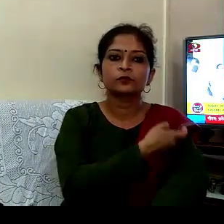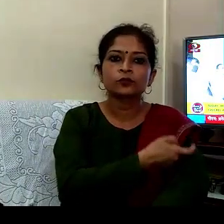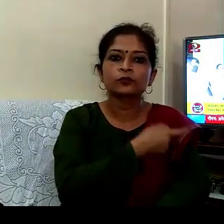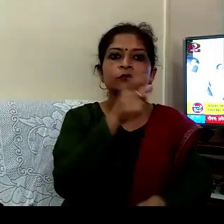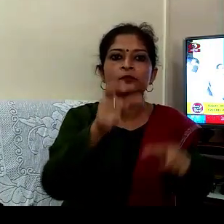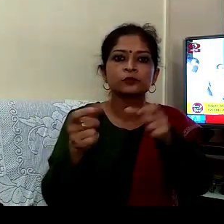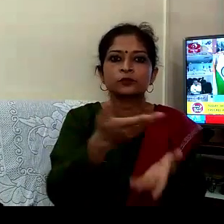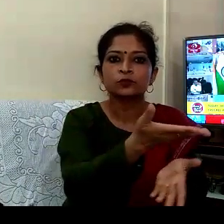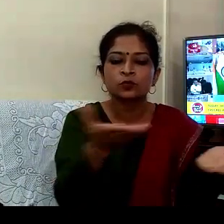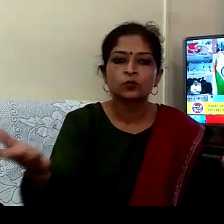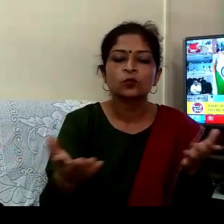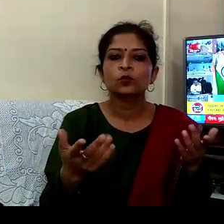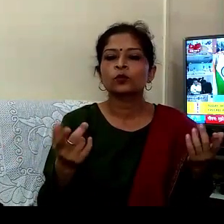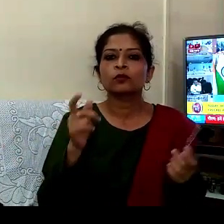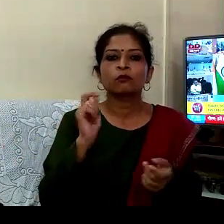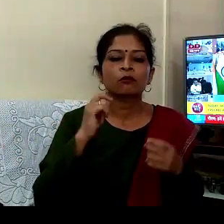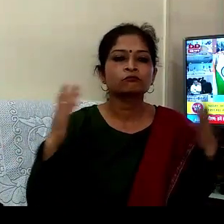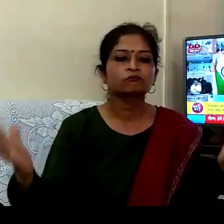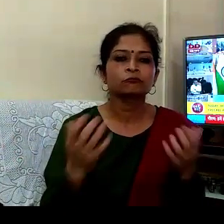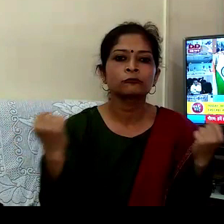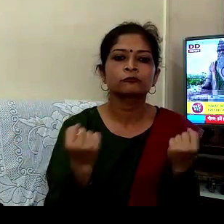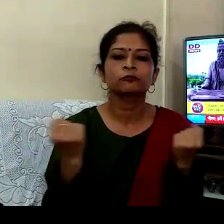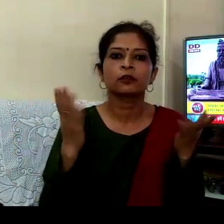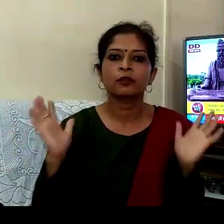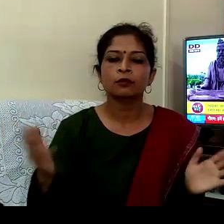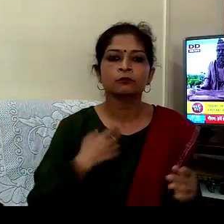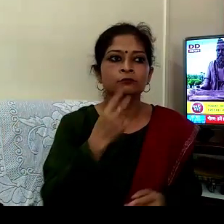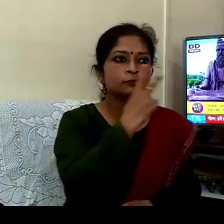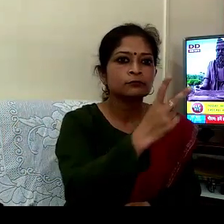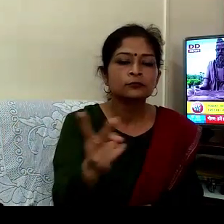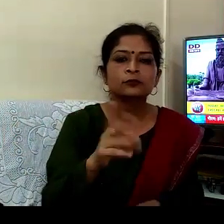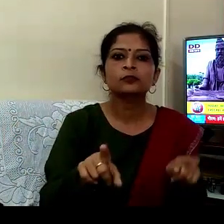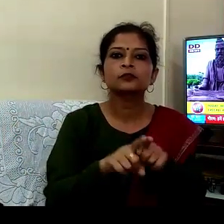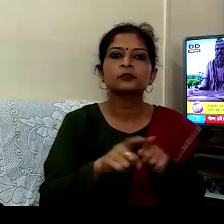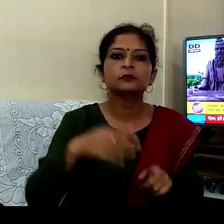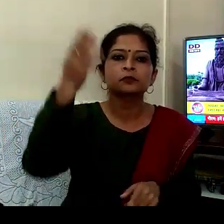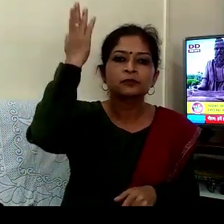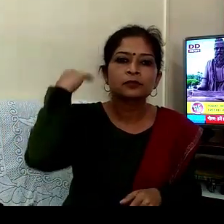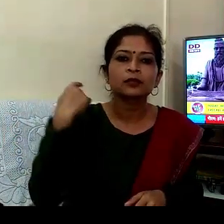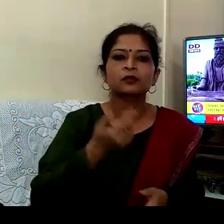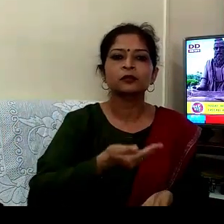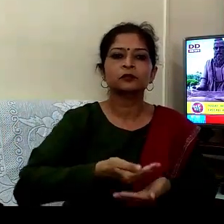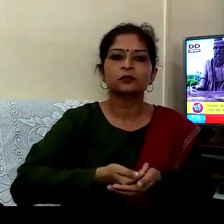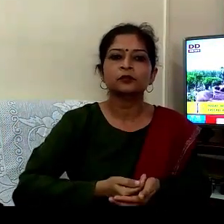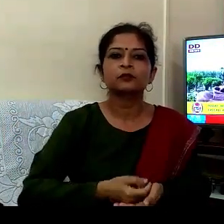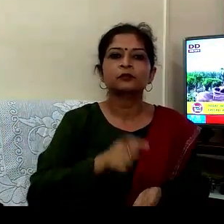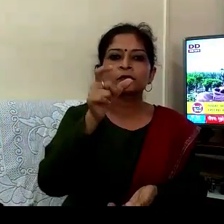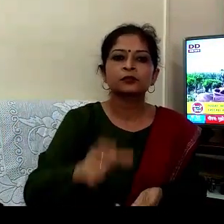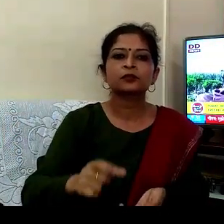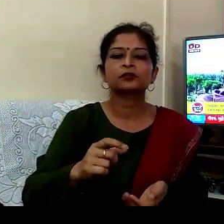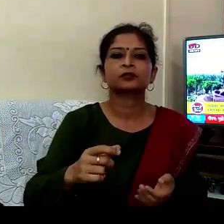کا تیاغ تپسیا سمرپن دیکھ رہا ہوں تو مجھے آچاری چرک کی کہی ہوئی بات یاد آتی ہے